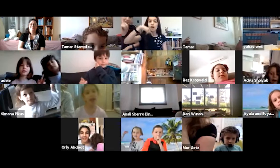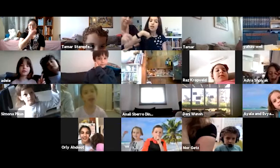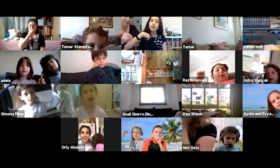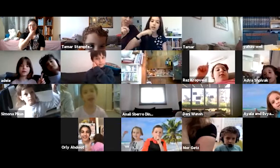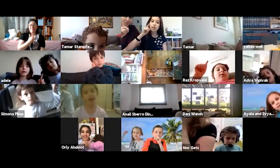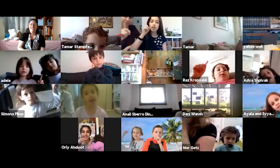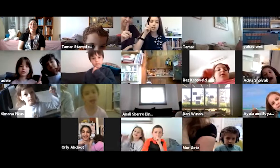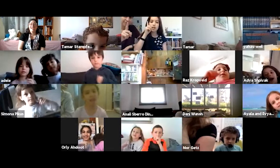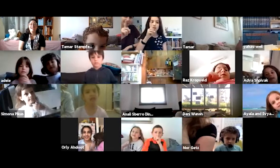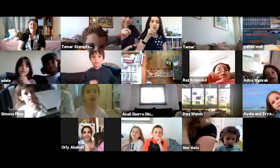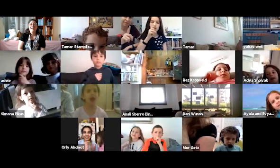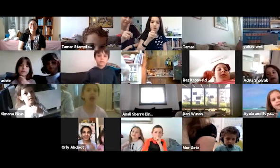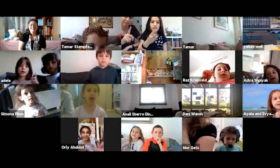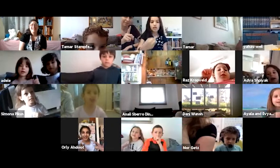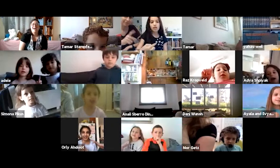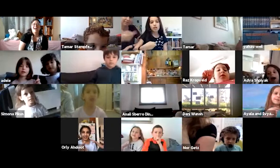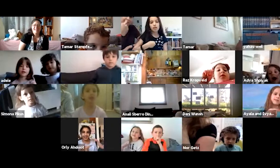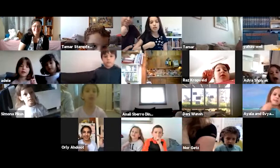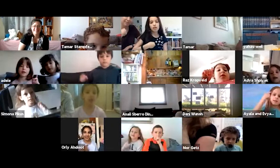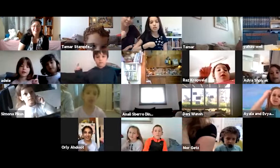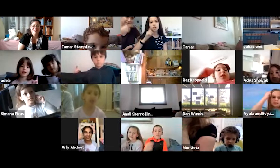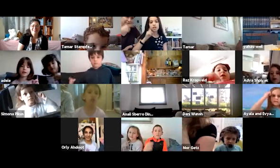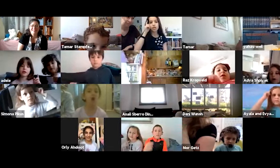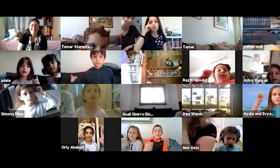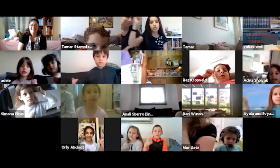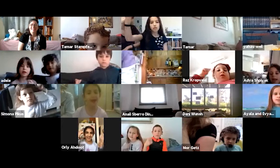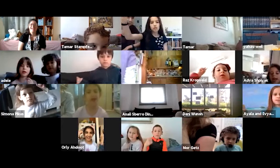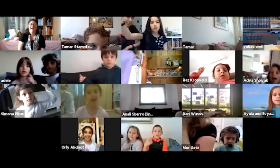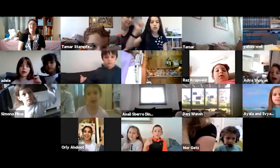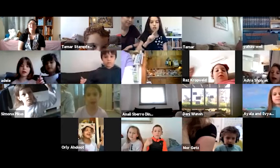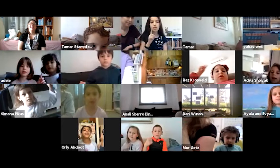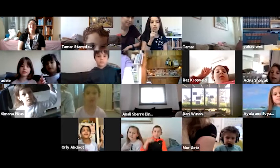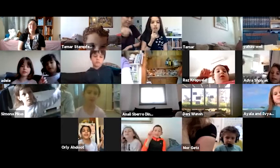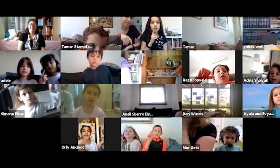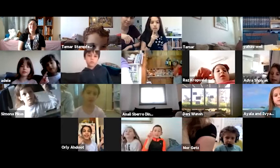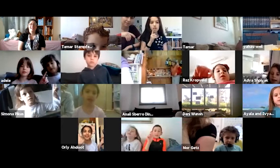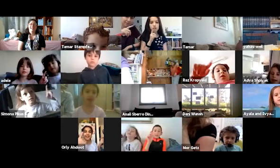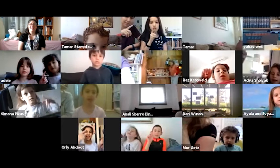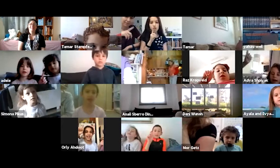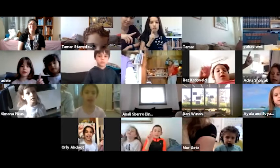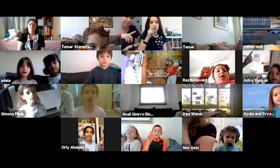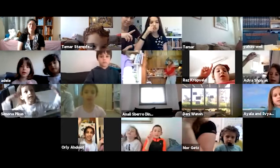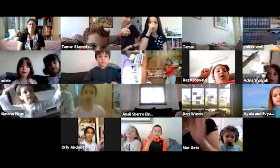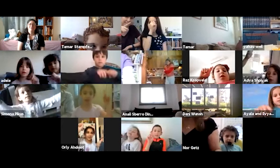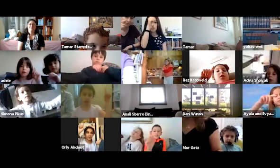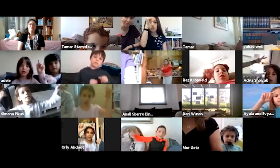יופי. אחד. אני יודע. אחד אלוהנו,